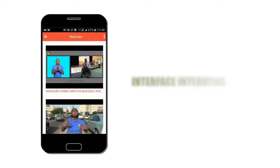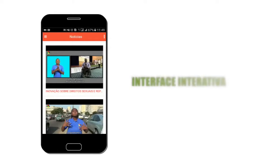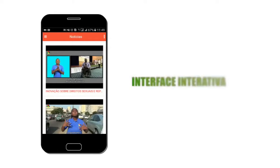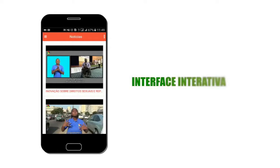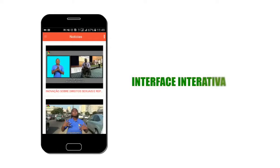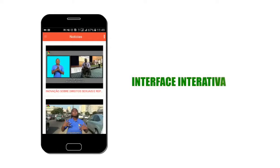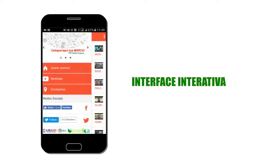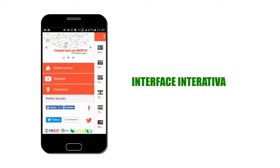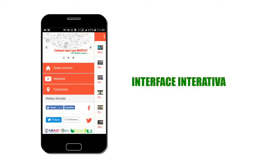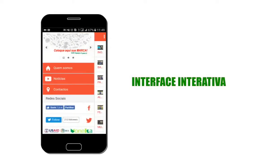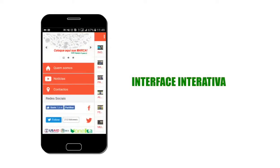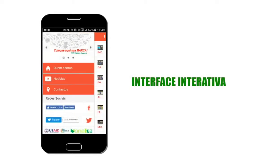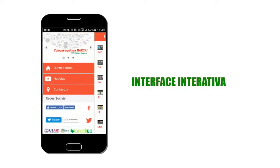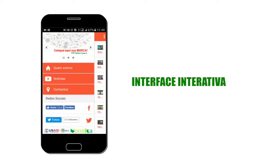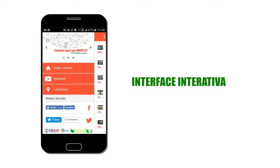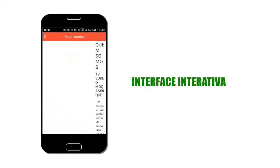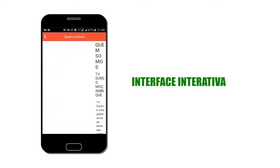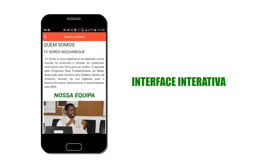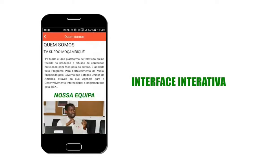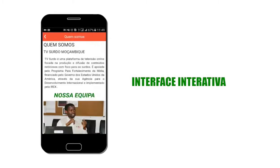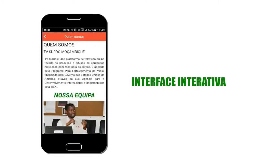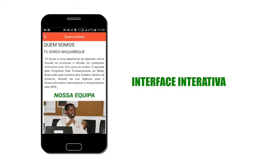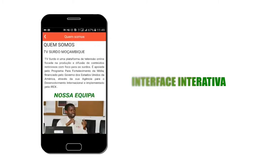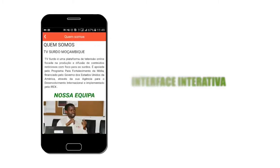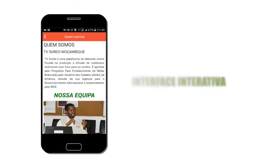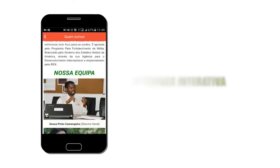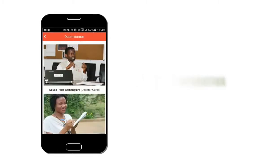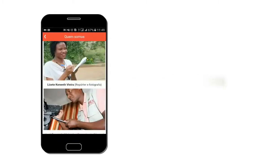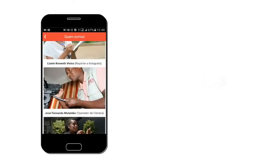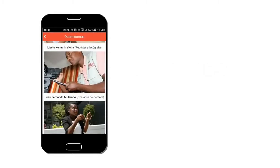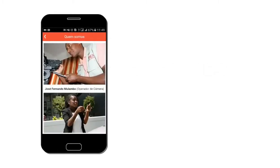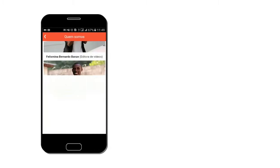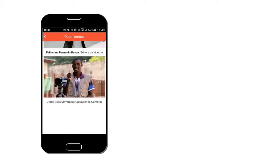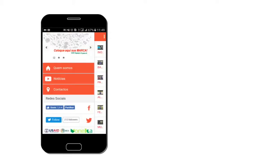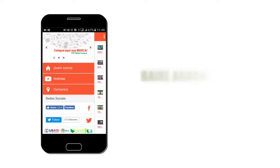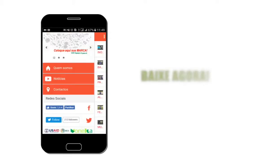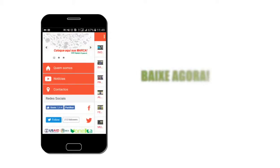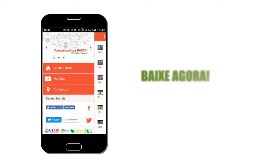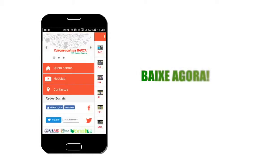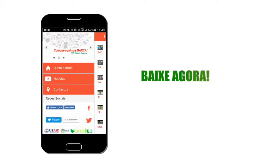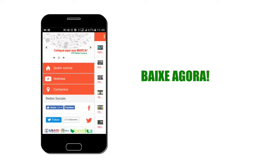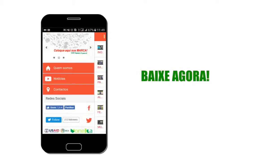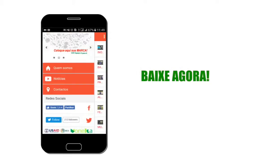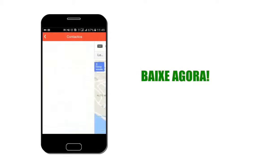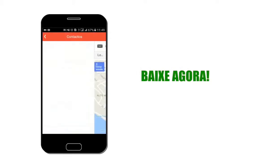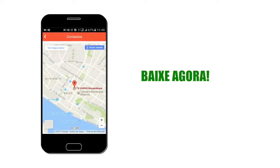Possui uma interface bastante interativa. De que está à espera? Baixe agora. TV